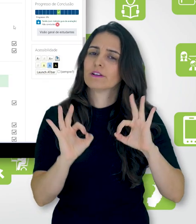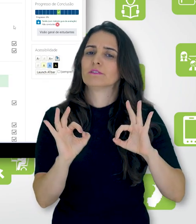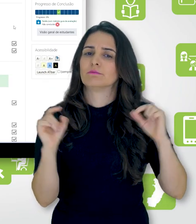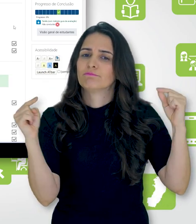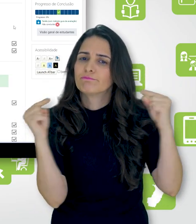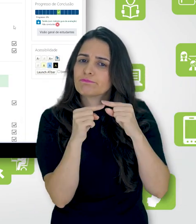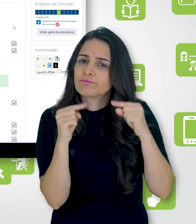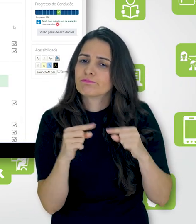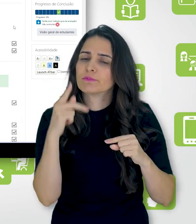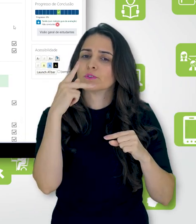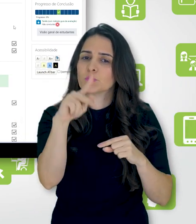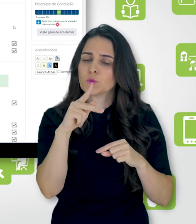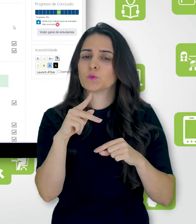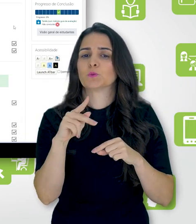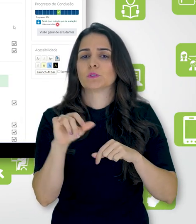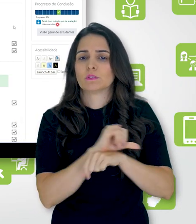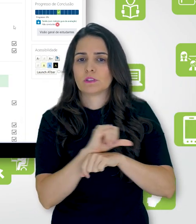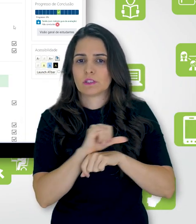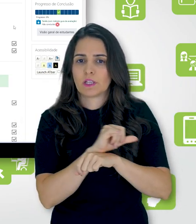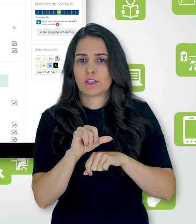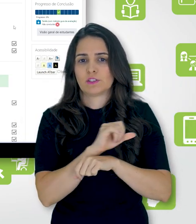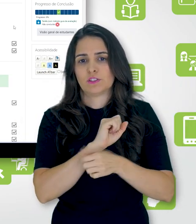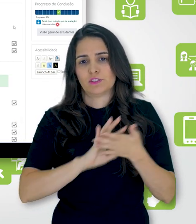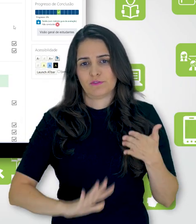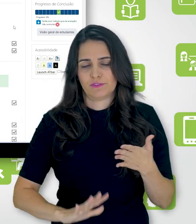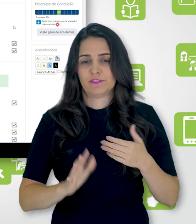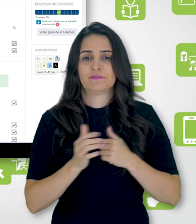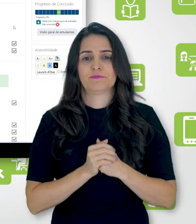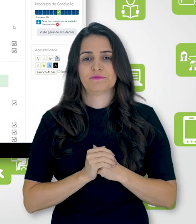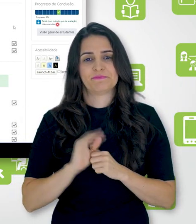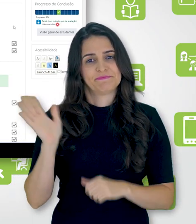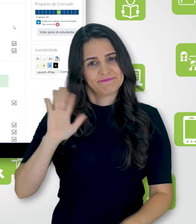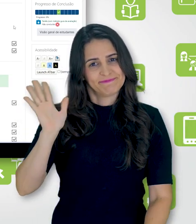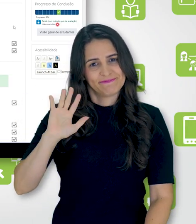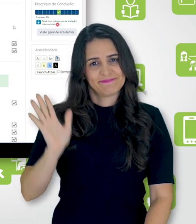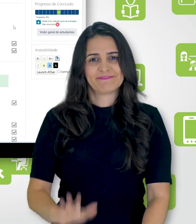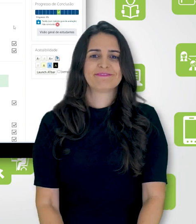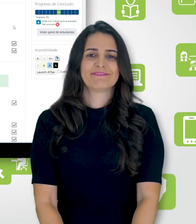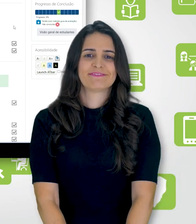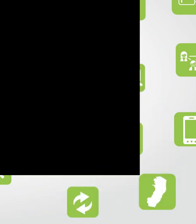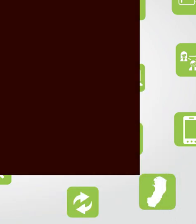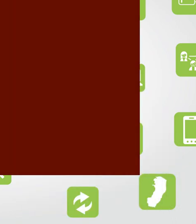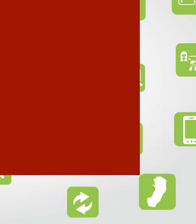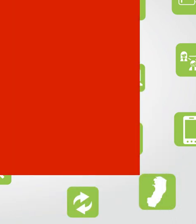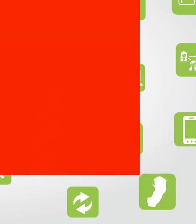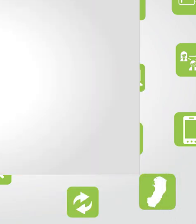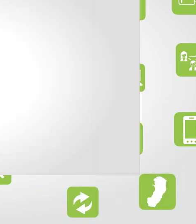com as opções de conclusão de atividade. Até o próximo tutorial.